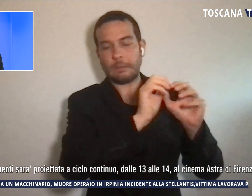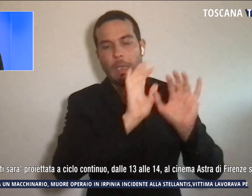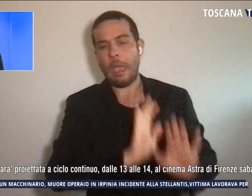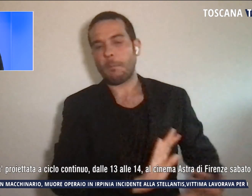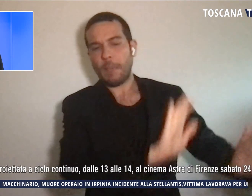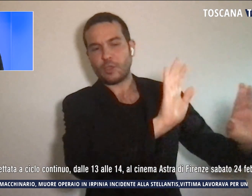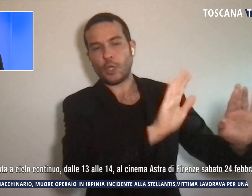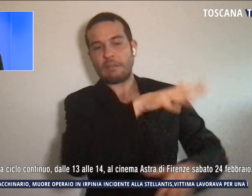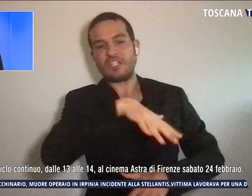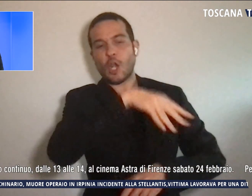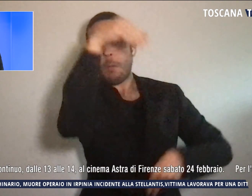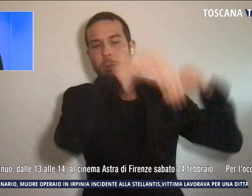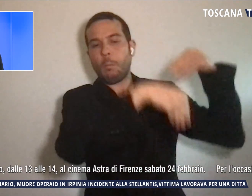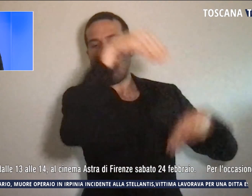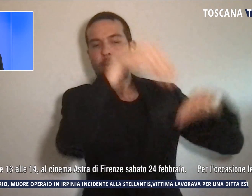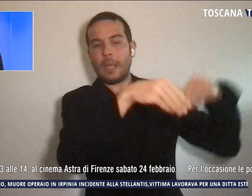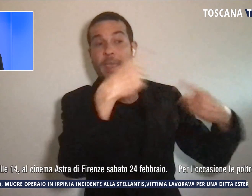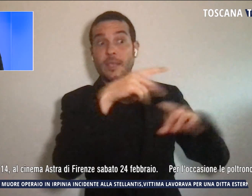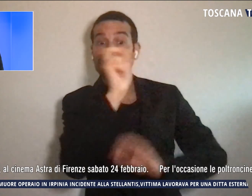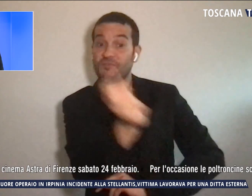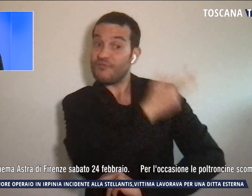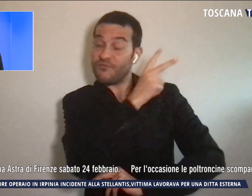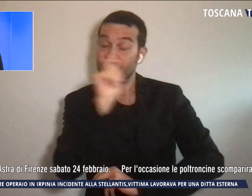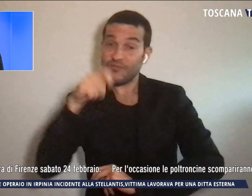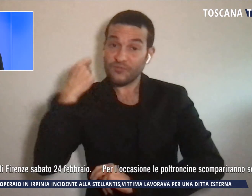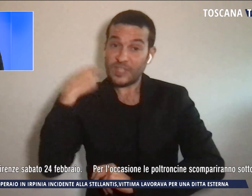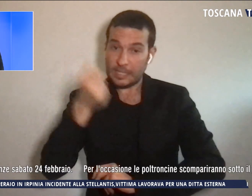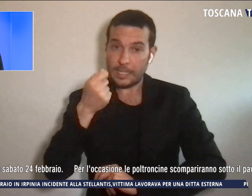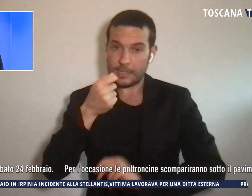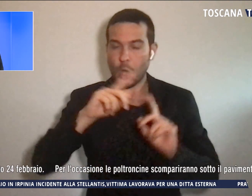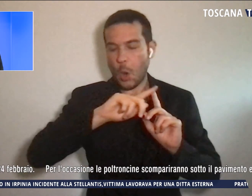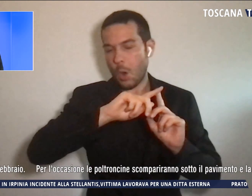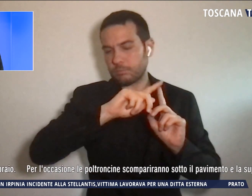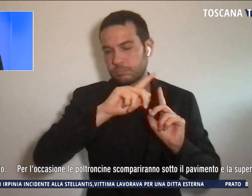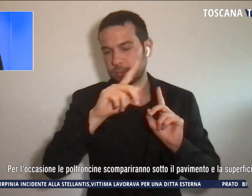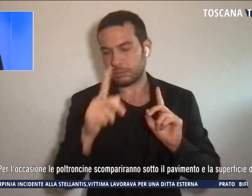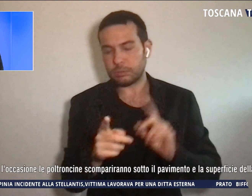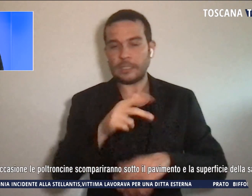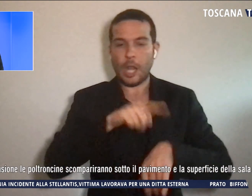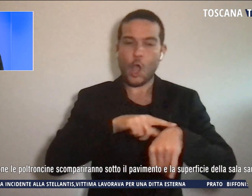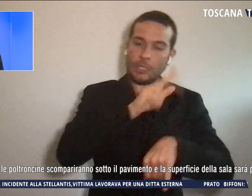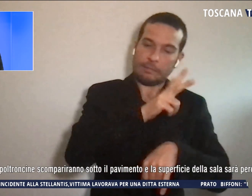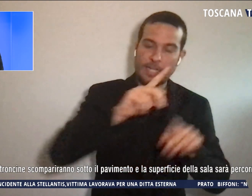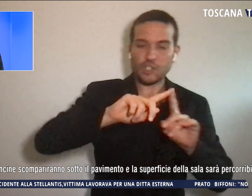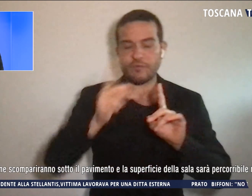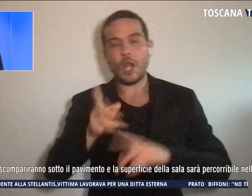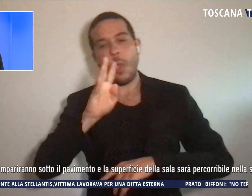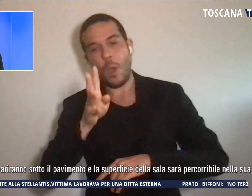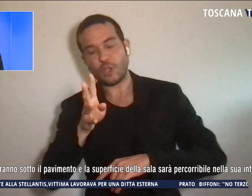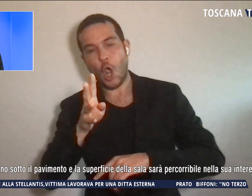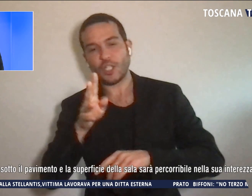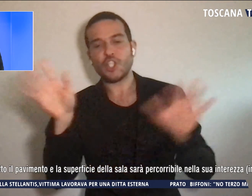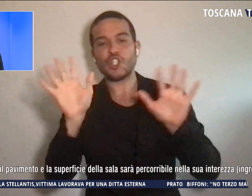proiettata a ciclo continuo dalle 13 alle 14 al Cinema Astra di Firenze il prossimo sabato.